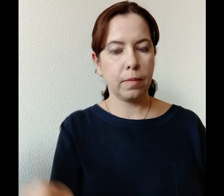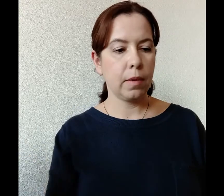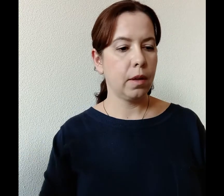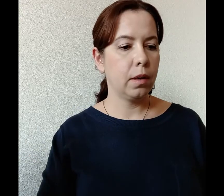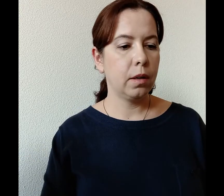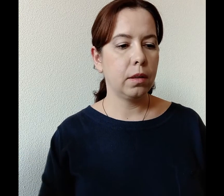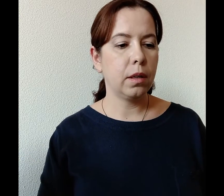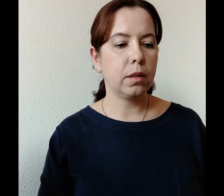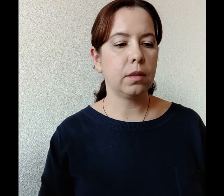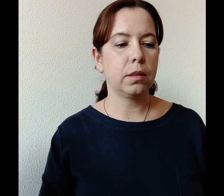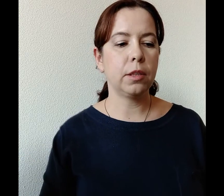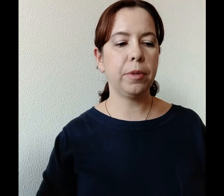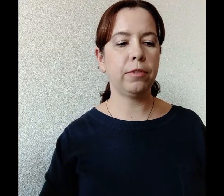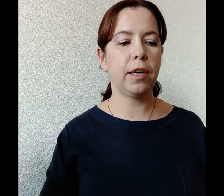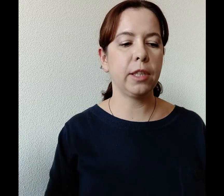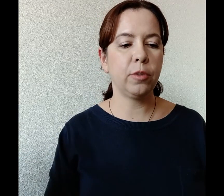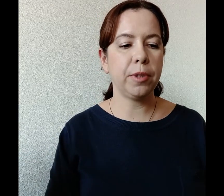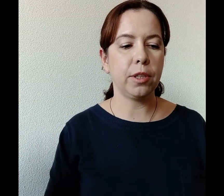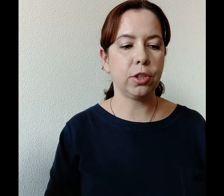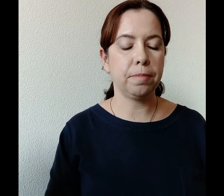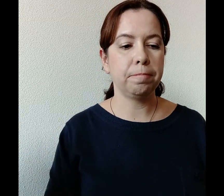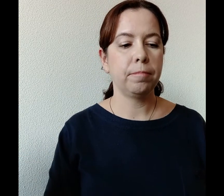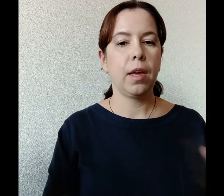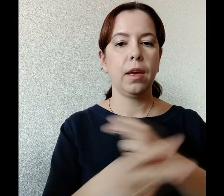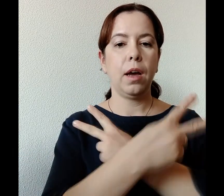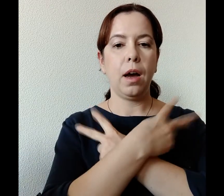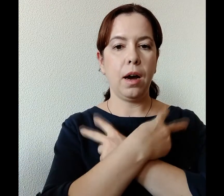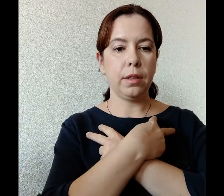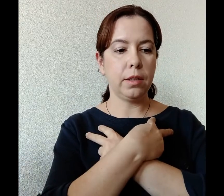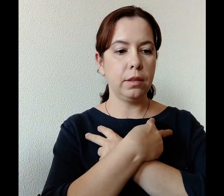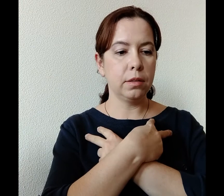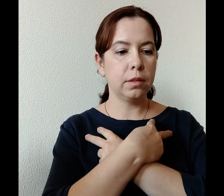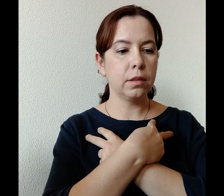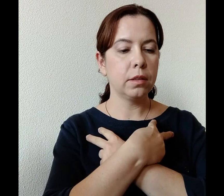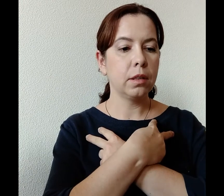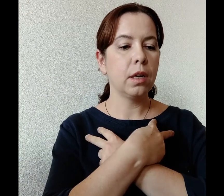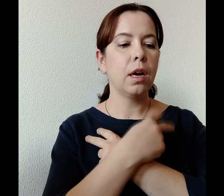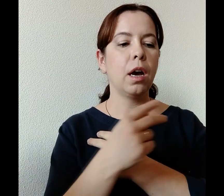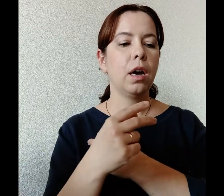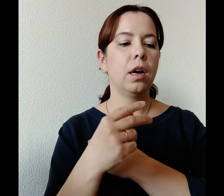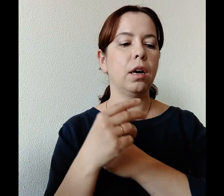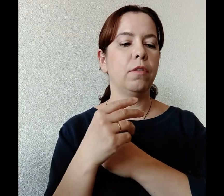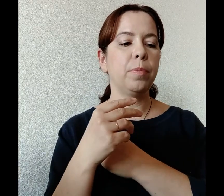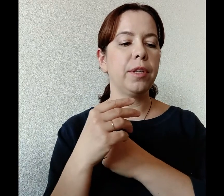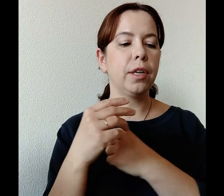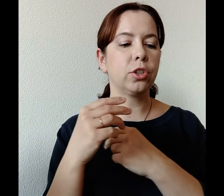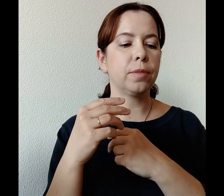Итак, запев «Ангел Вапияше». Ангел Вапияше